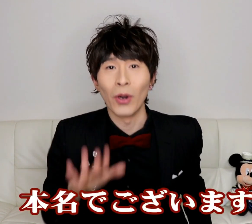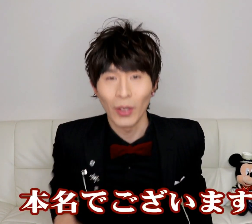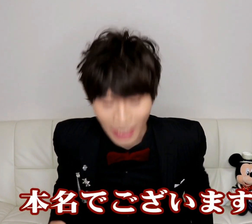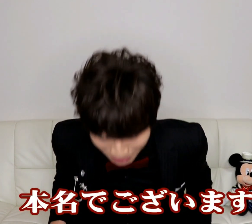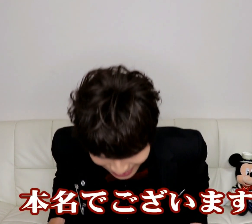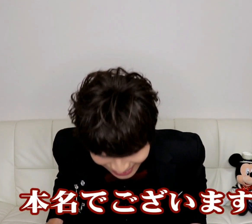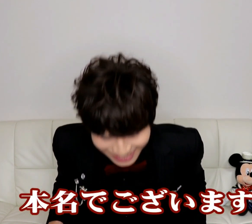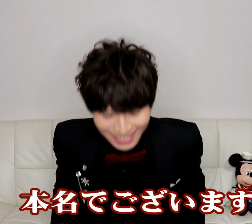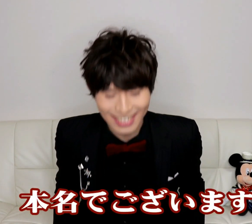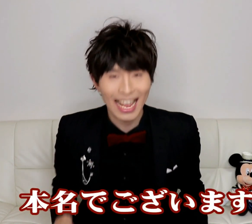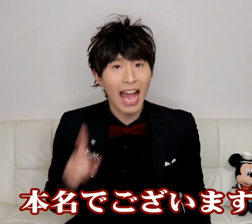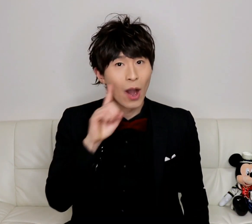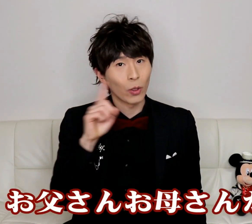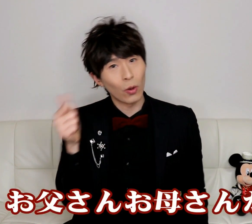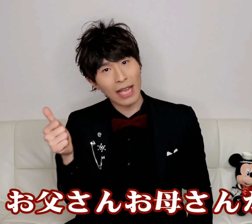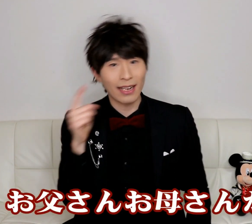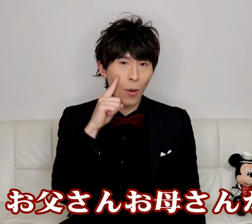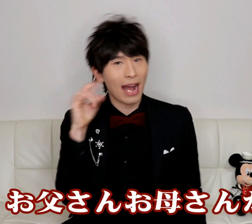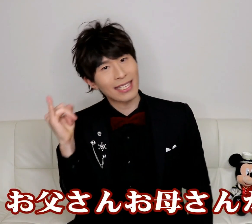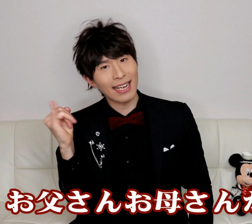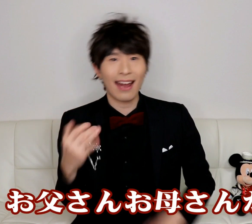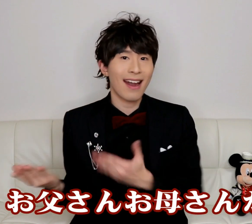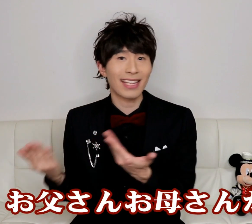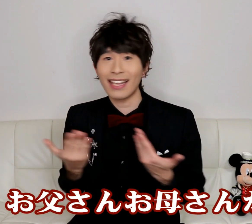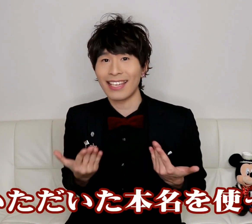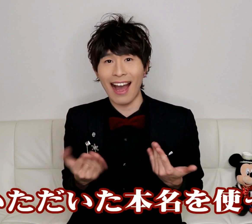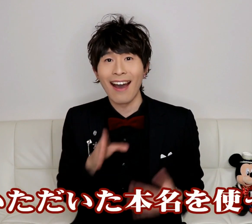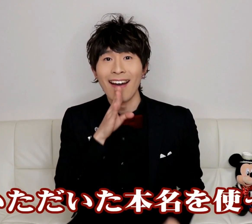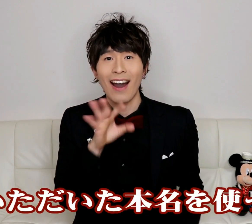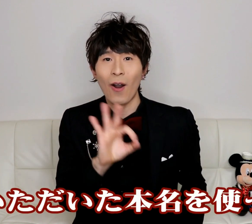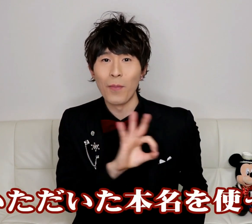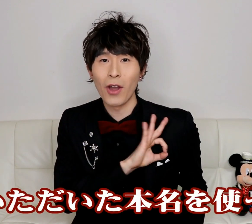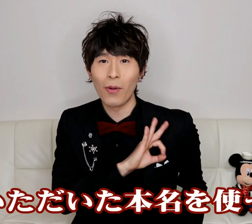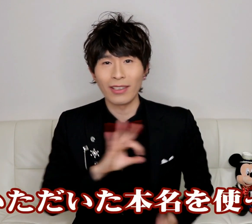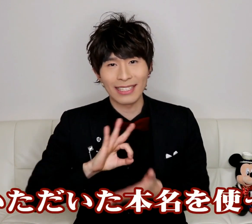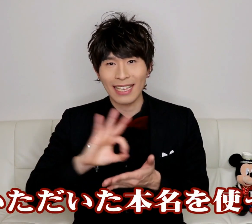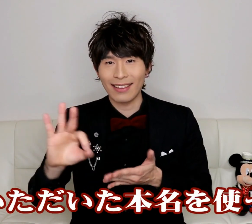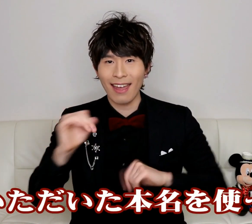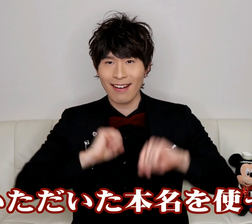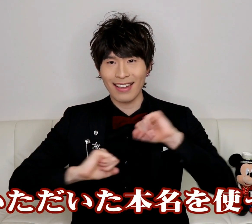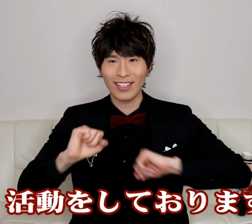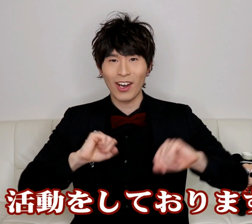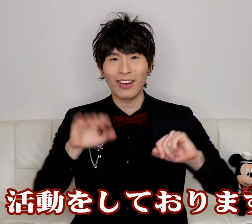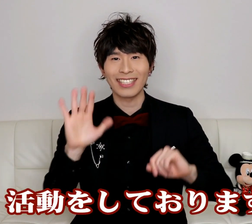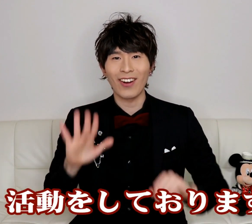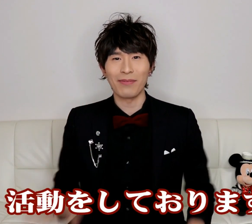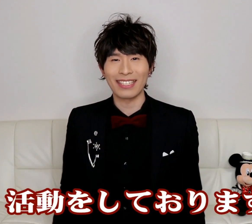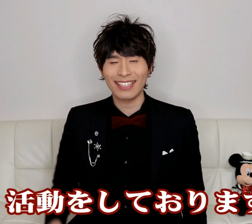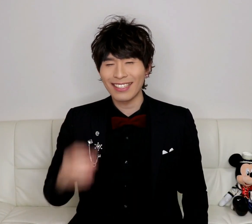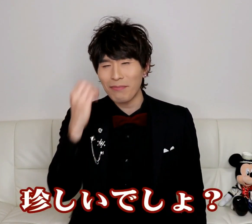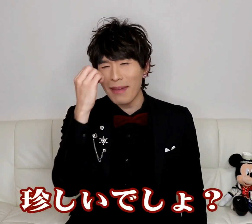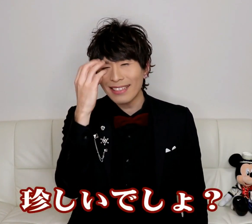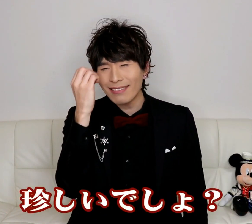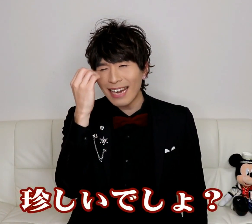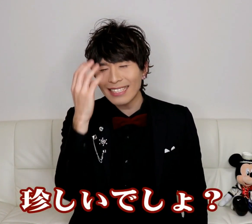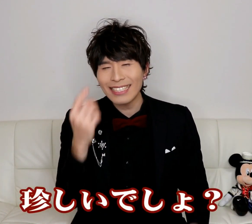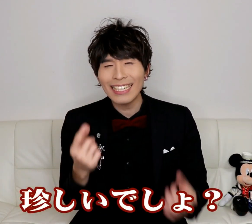名でございますお父さんお母さんからいただいた本名を使って活動をしております珍しい